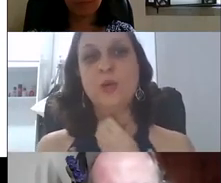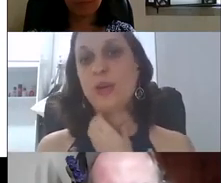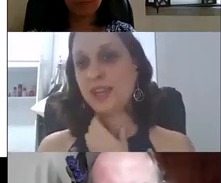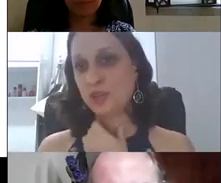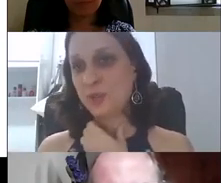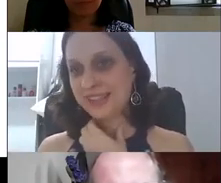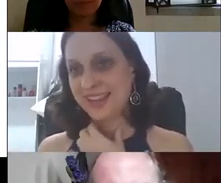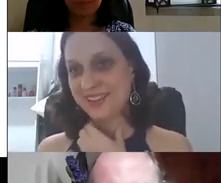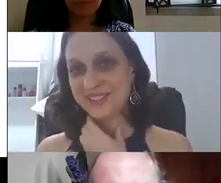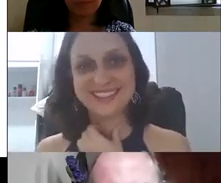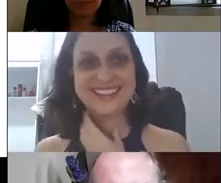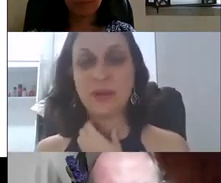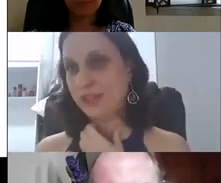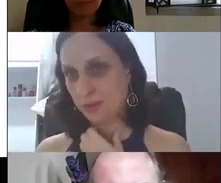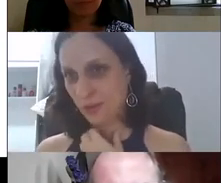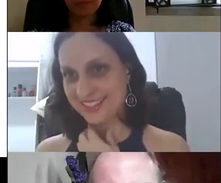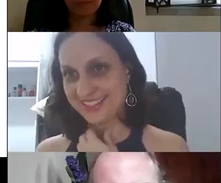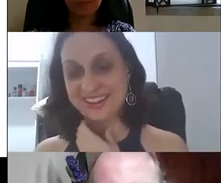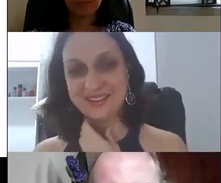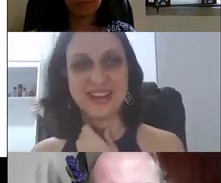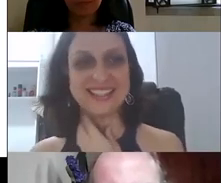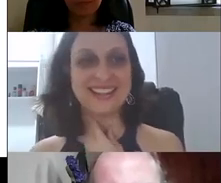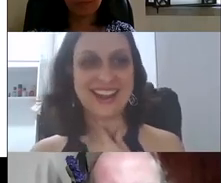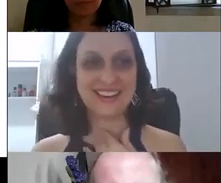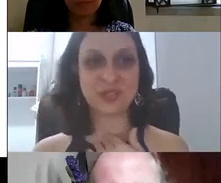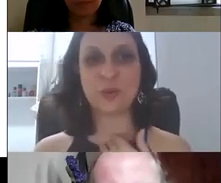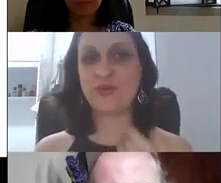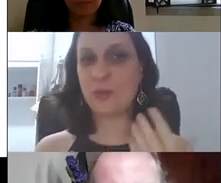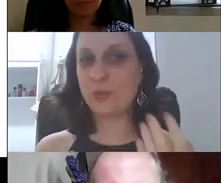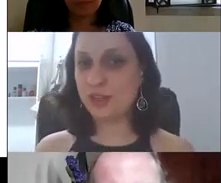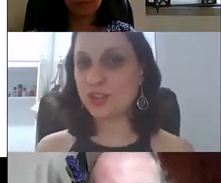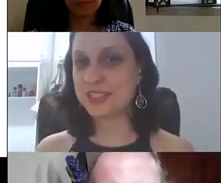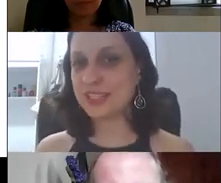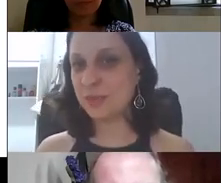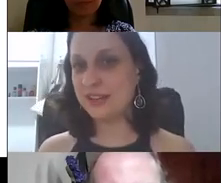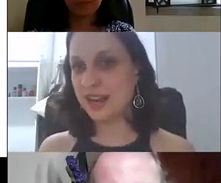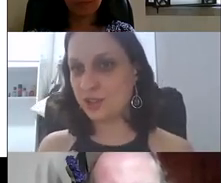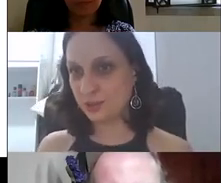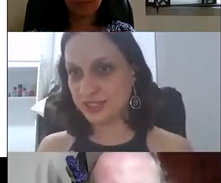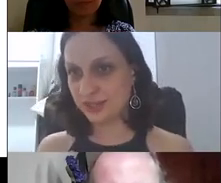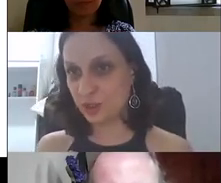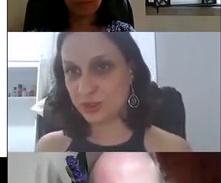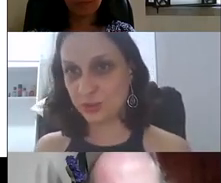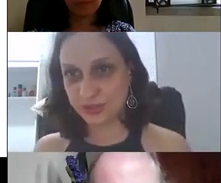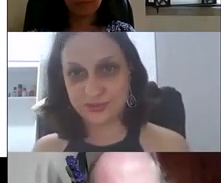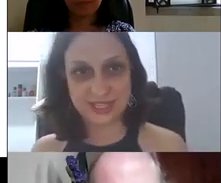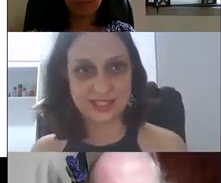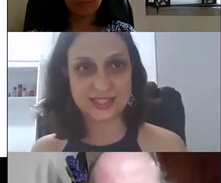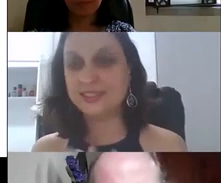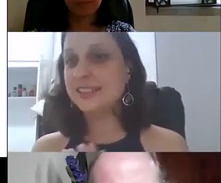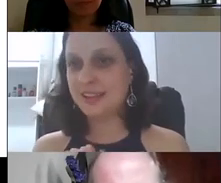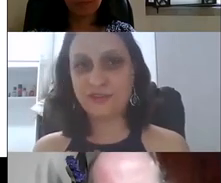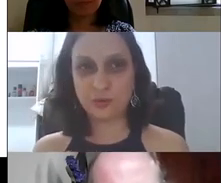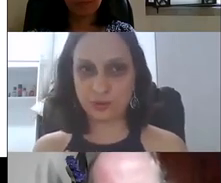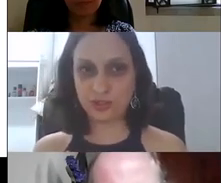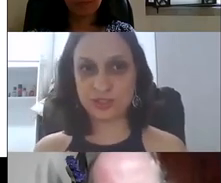O que a gente pretende? Muita coisa, mas entre elas promover a política de acessibilidade e inclusão das pessoas com deficiência